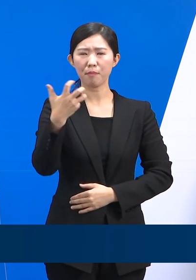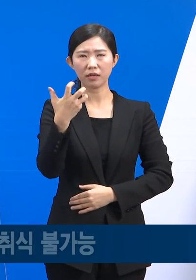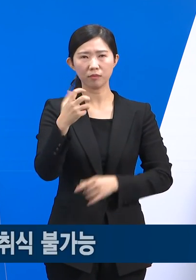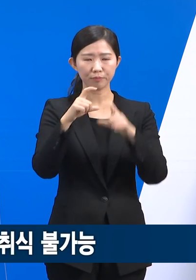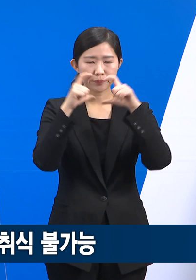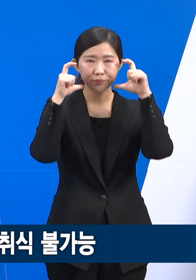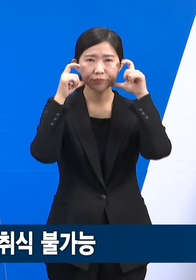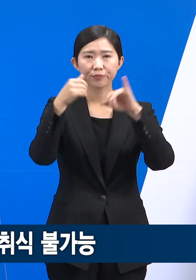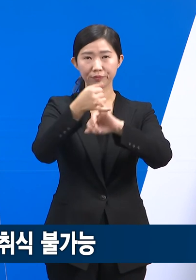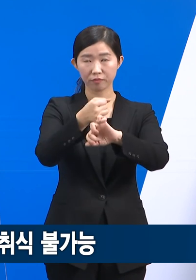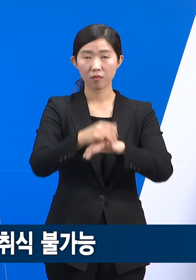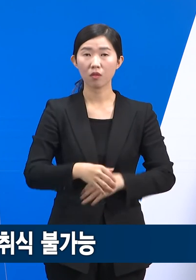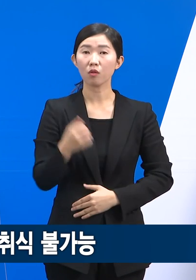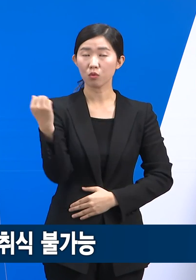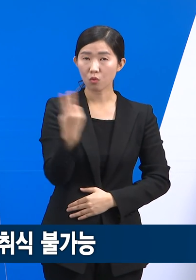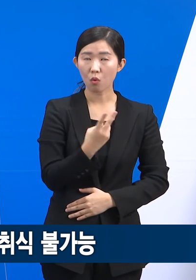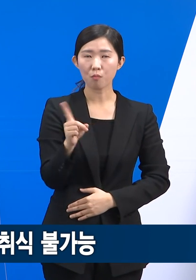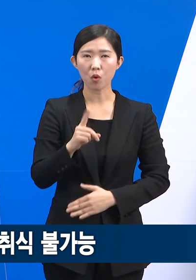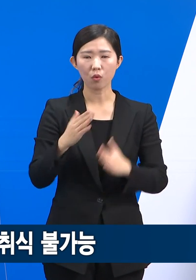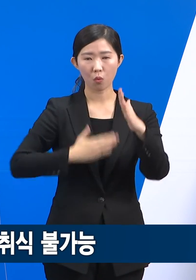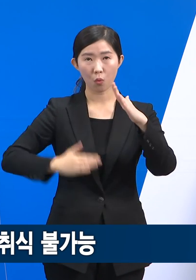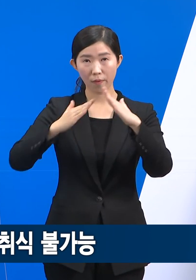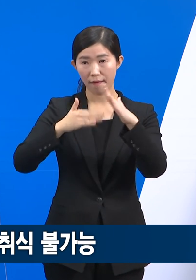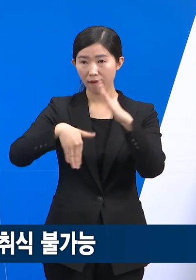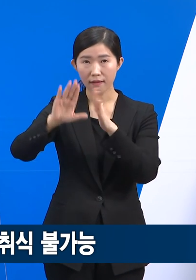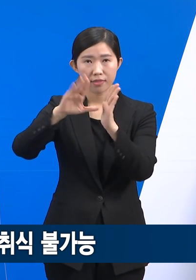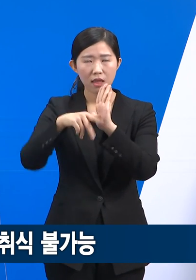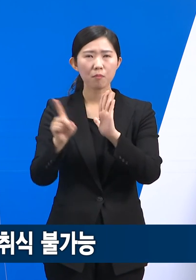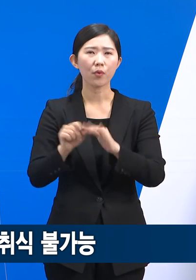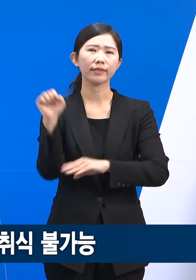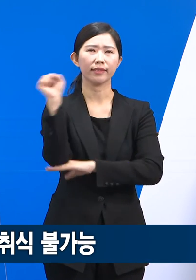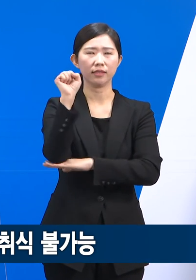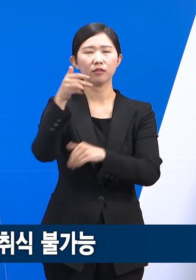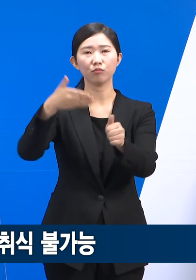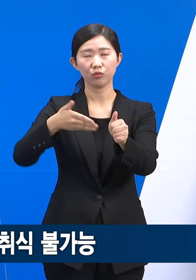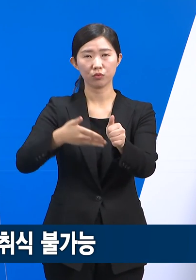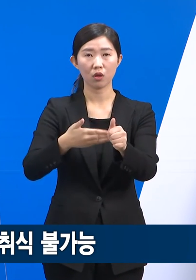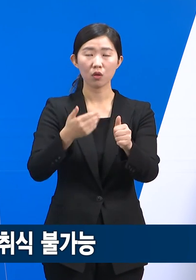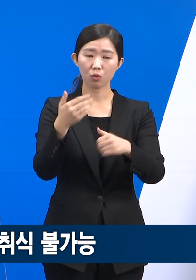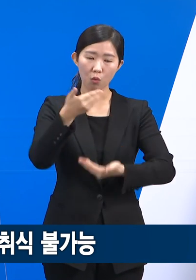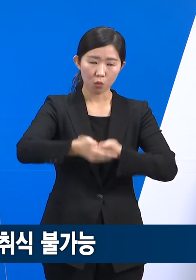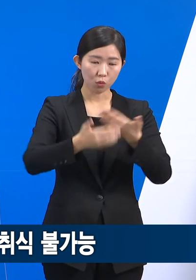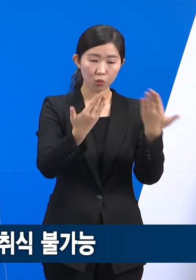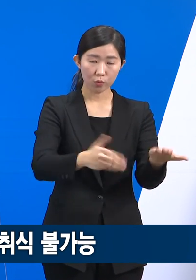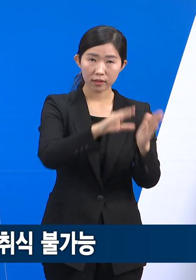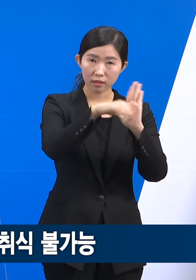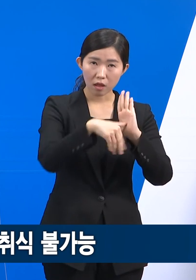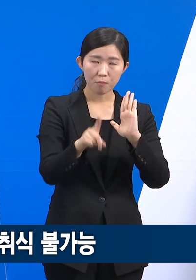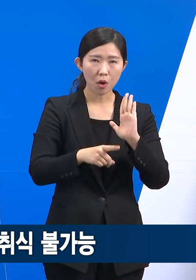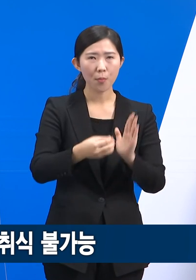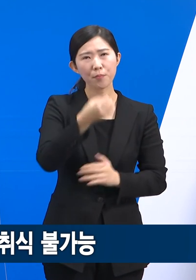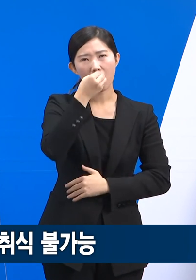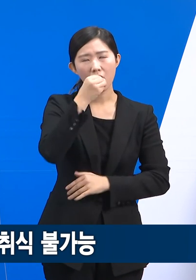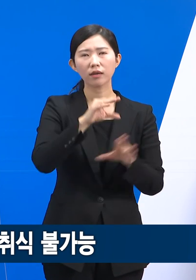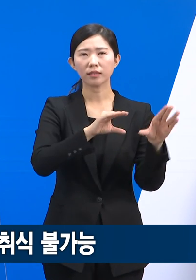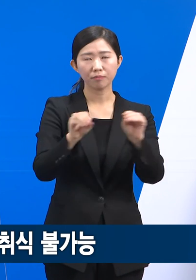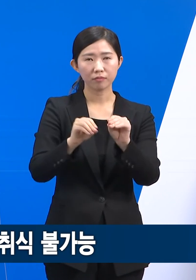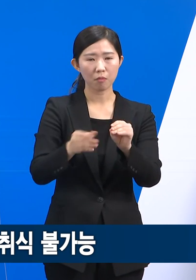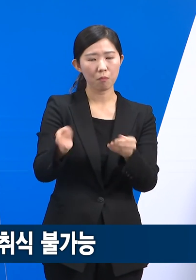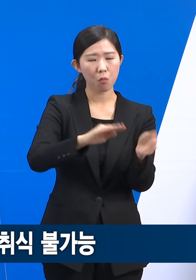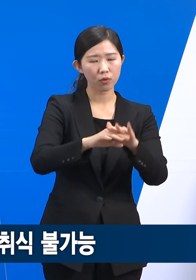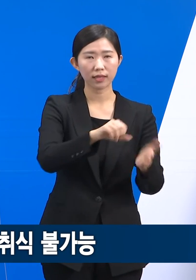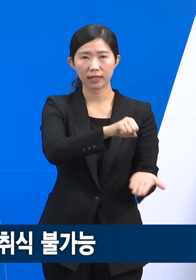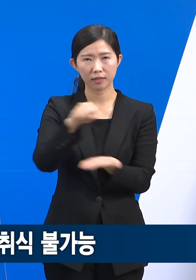바랍니다. 아울러 고향 이동 시에는 자가용 이용을 권고드리며, 휴게소에서는 감염 예방을 위해 실대 취식이 불가하고 포장만